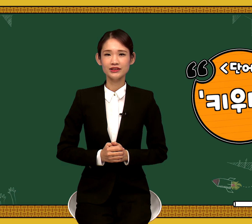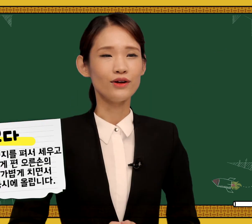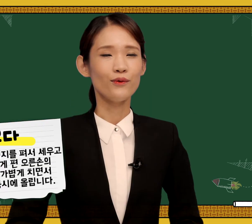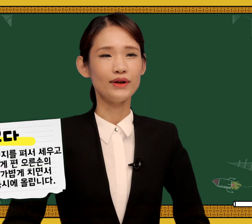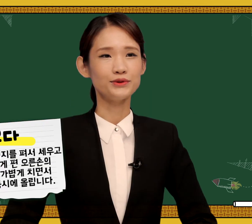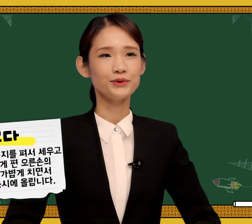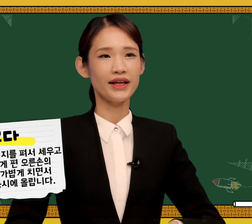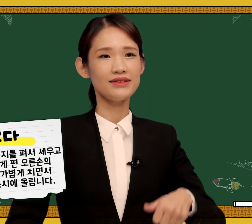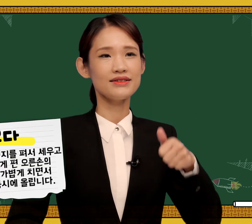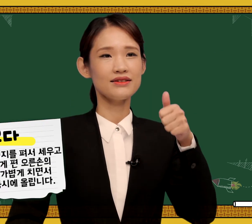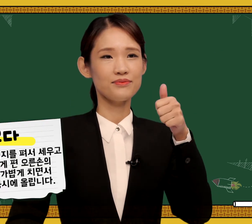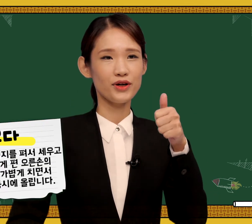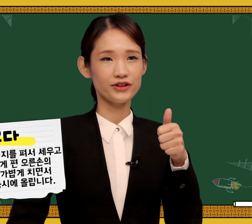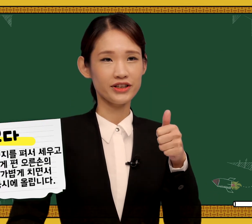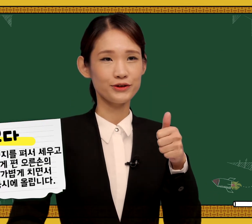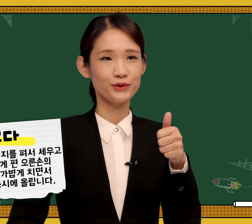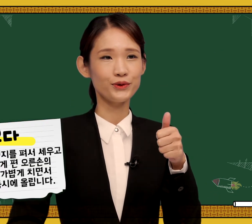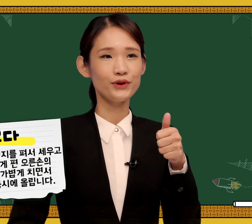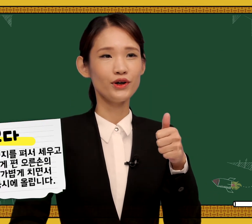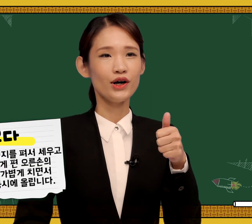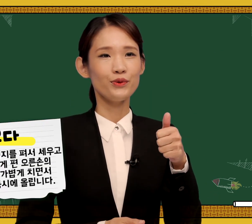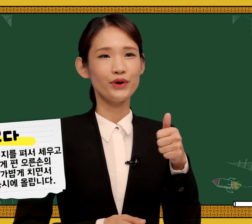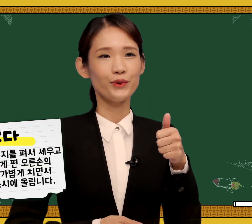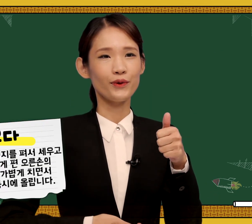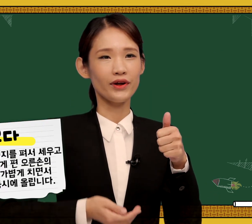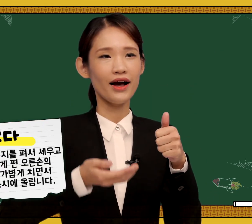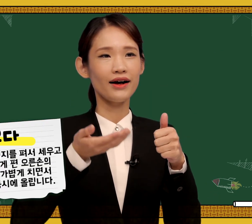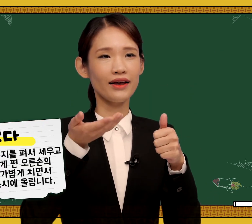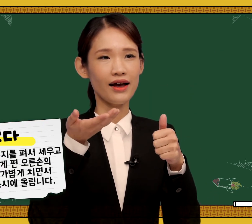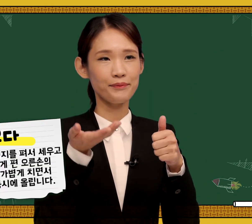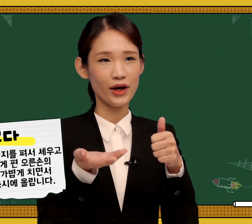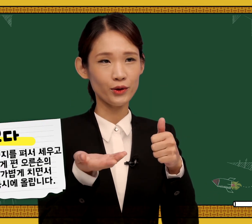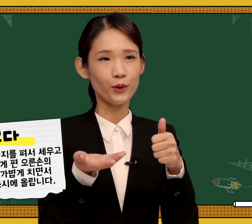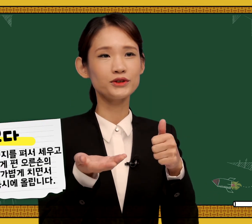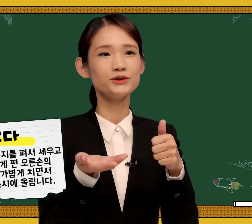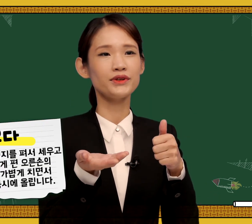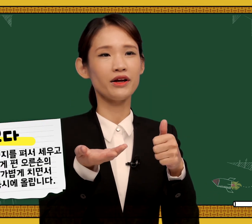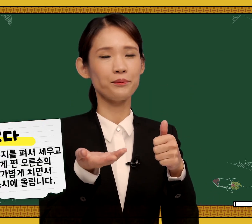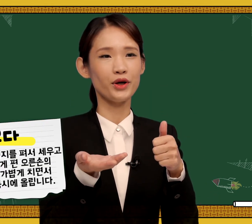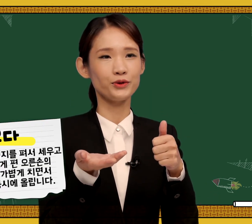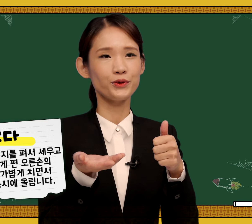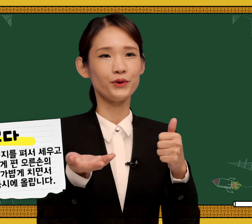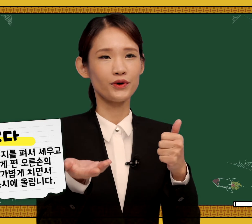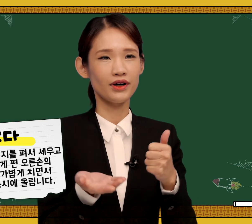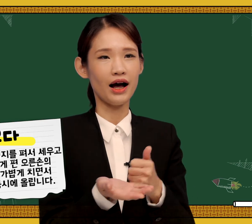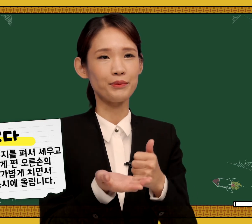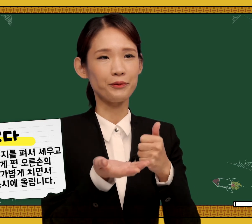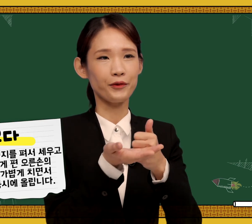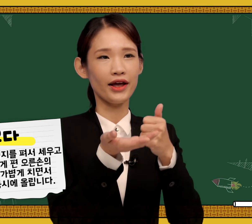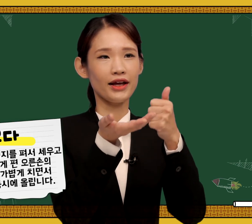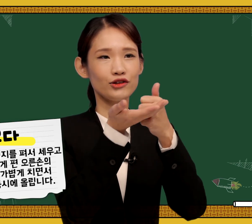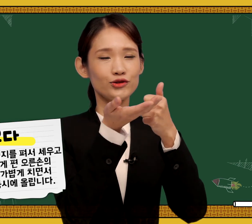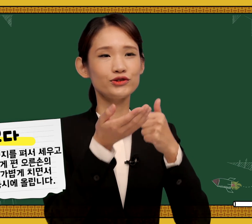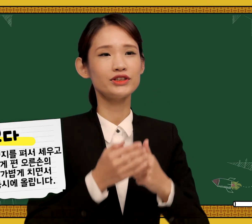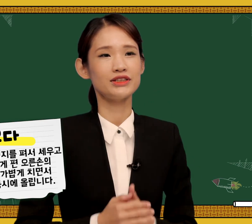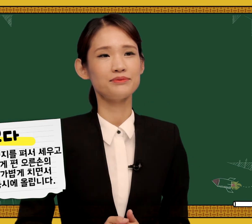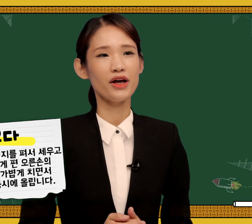왼손에 일지를 펴서 세우고 위로 향하게 할 편 오른손의 옆면으로 가볍게 두드리시면